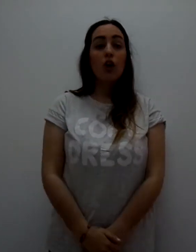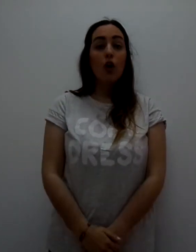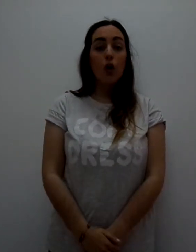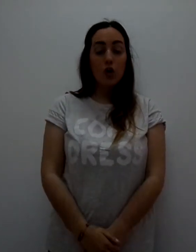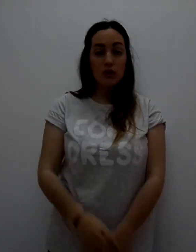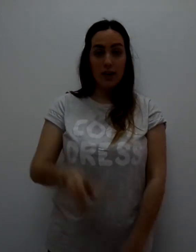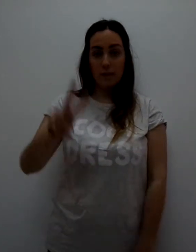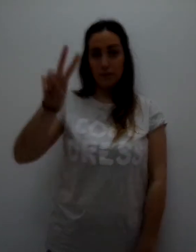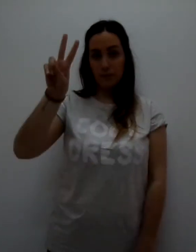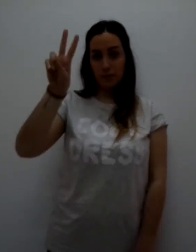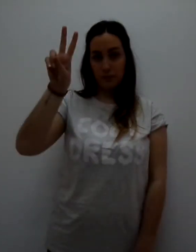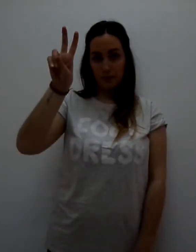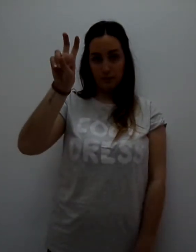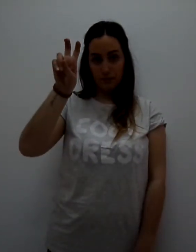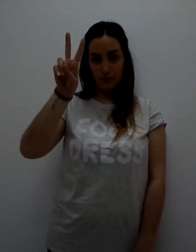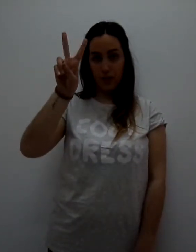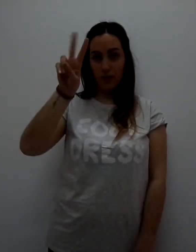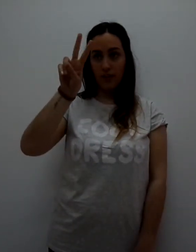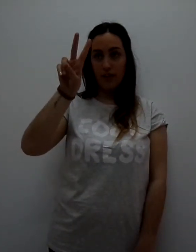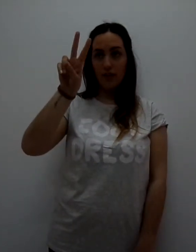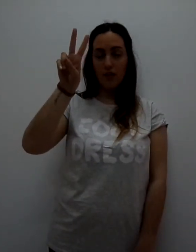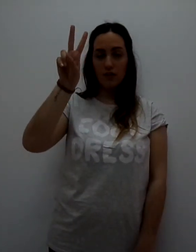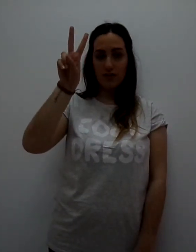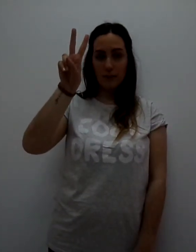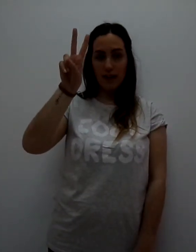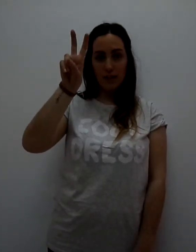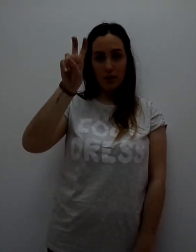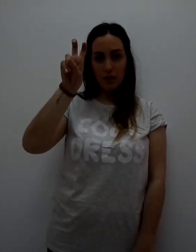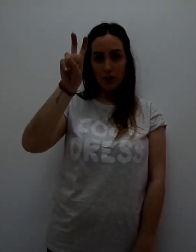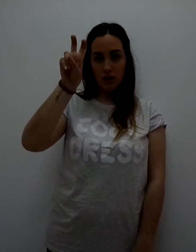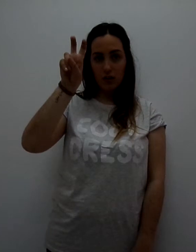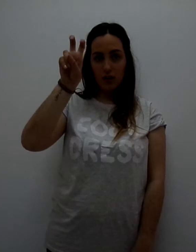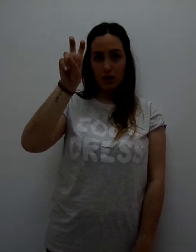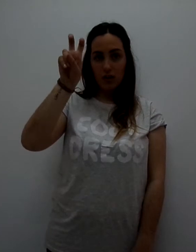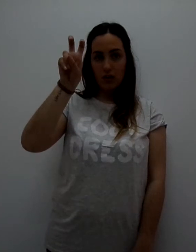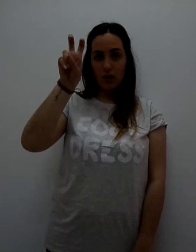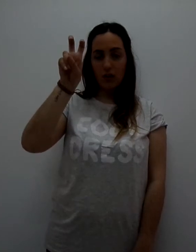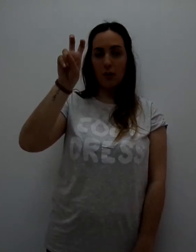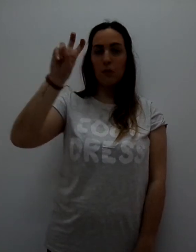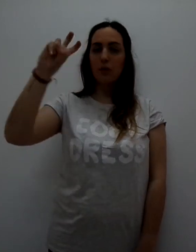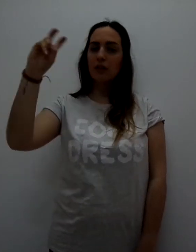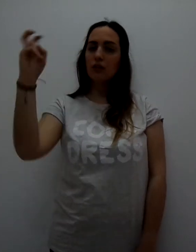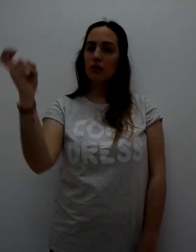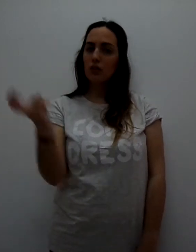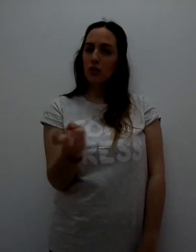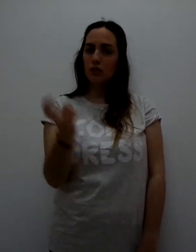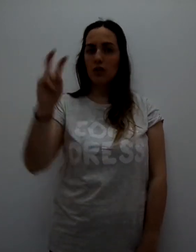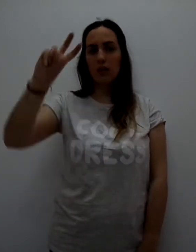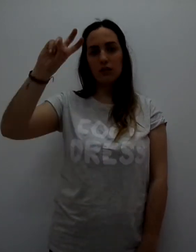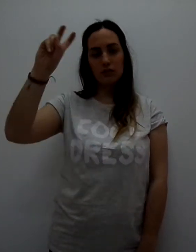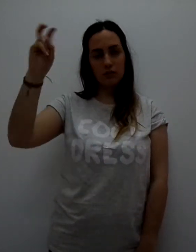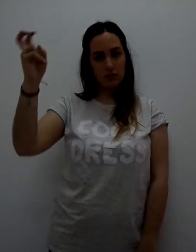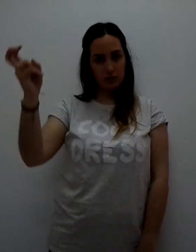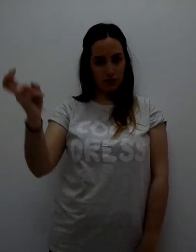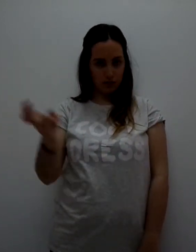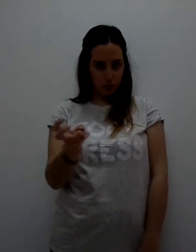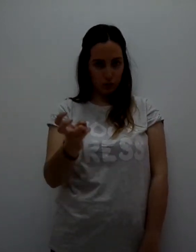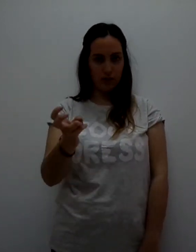Otra. Otra. dos dedos. Separados. Lo doblamos un poquito. Otra. Otra.